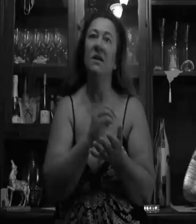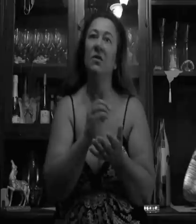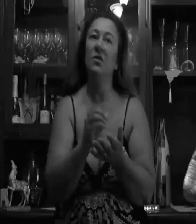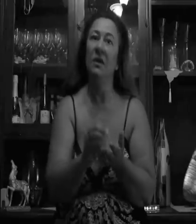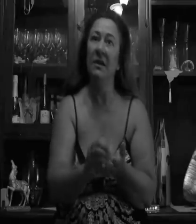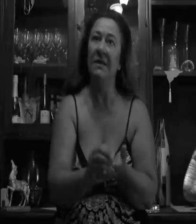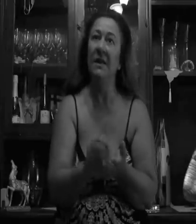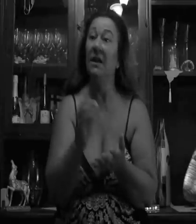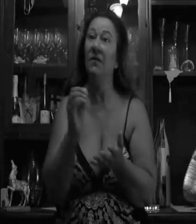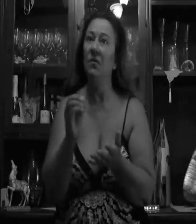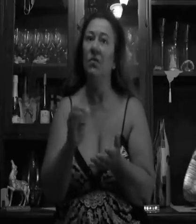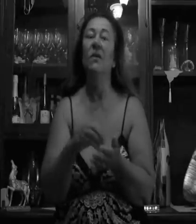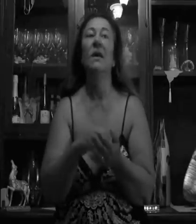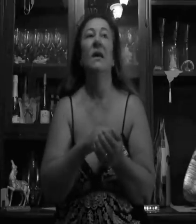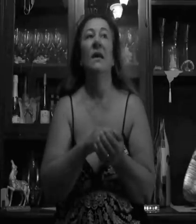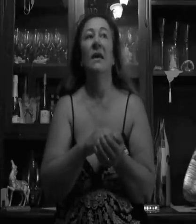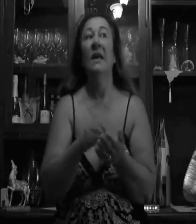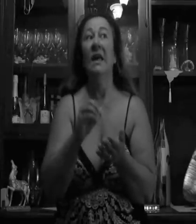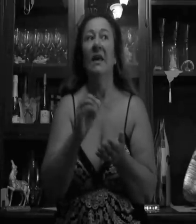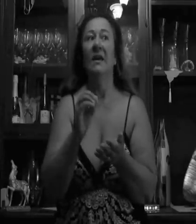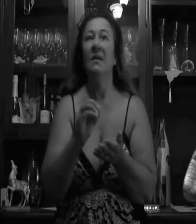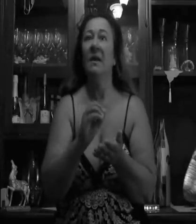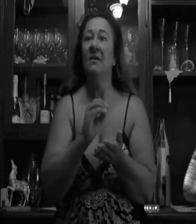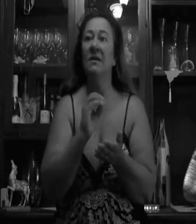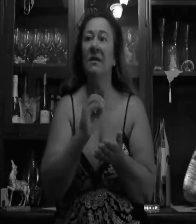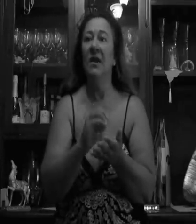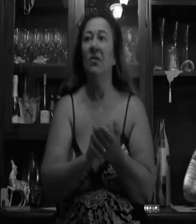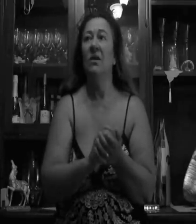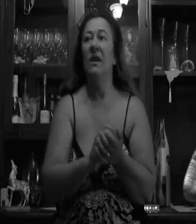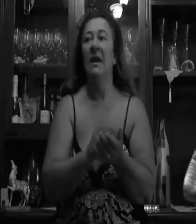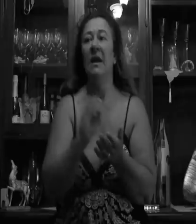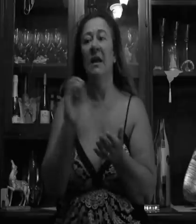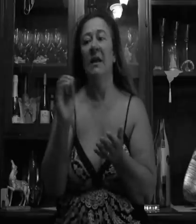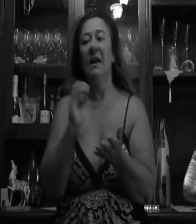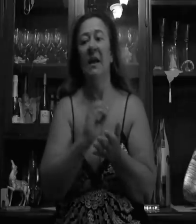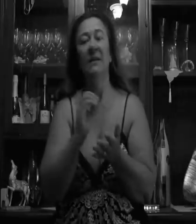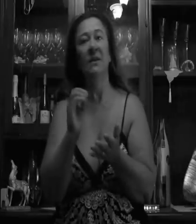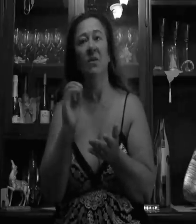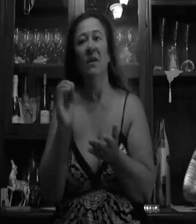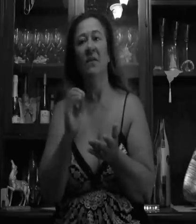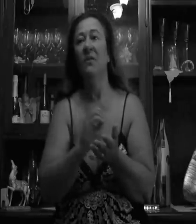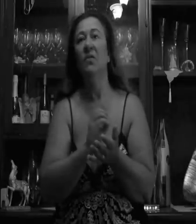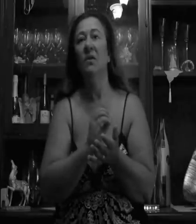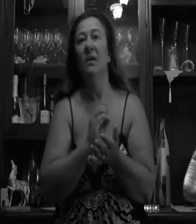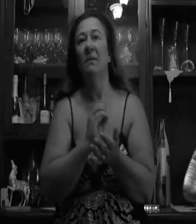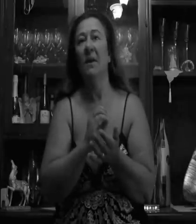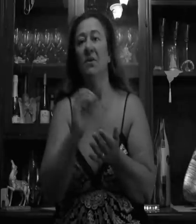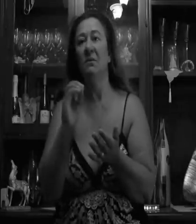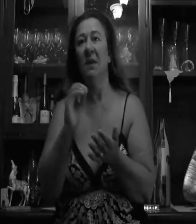'è stato il Corriere della Sera che è venuto e ha intestato l'articolo che ha fatto, pace del